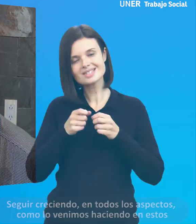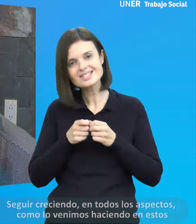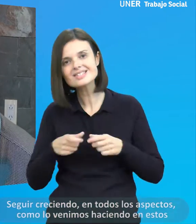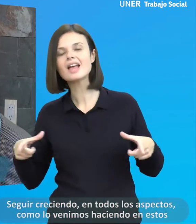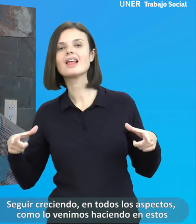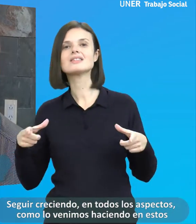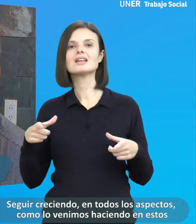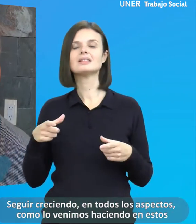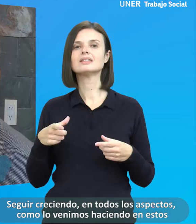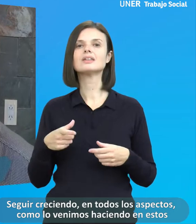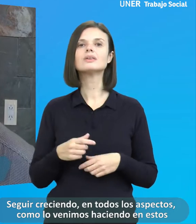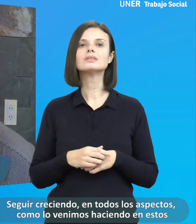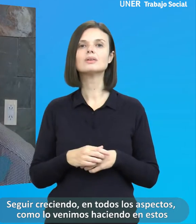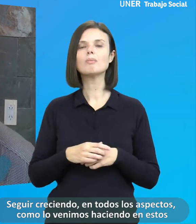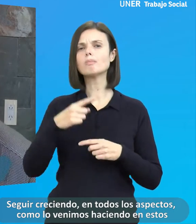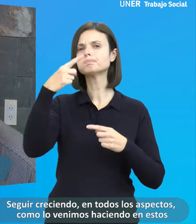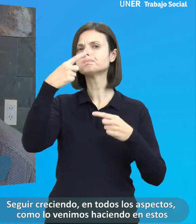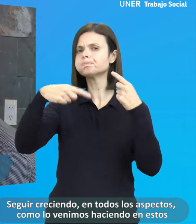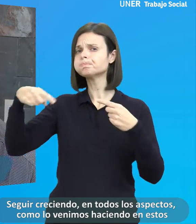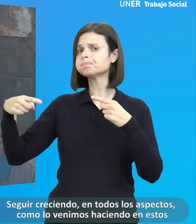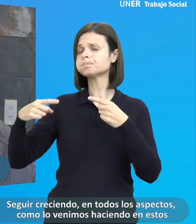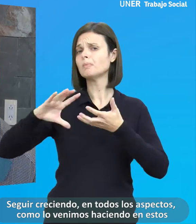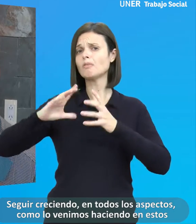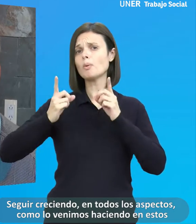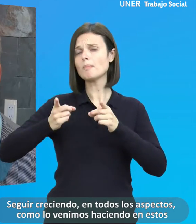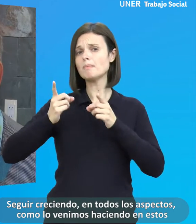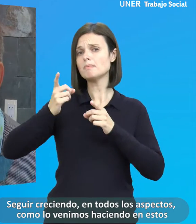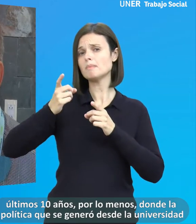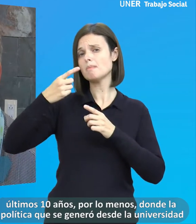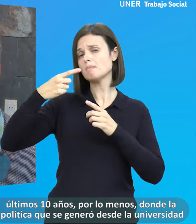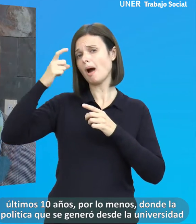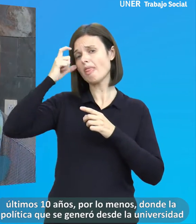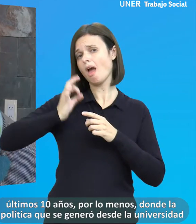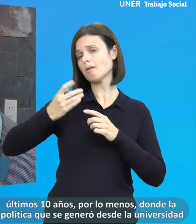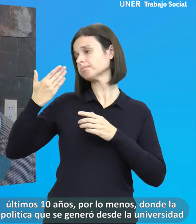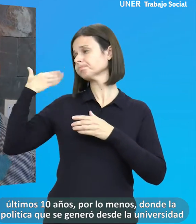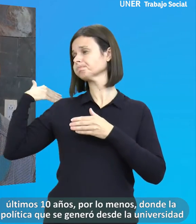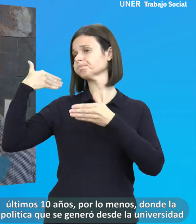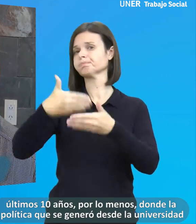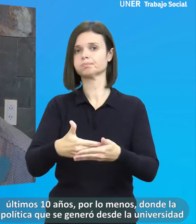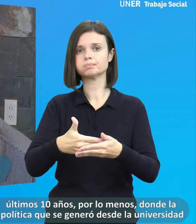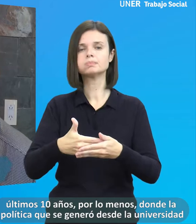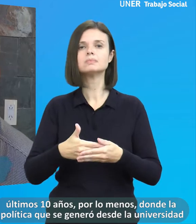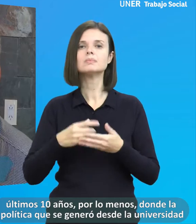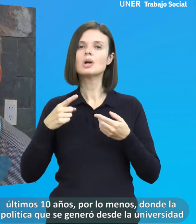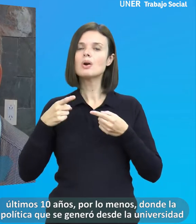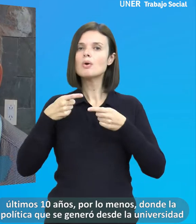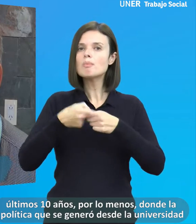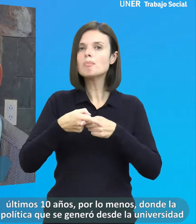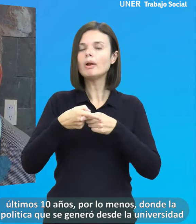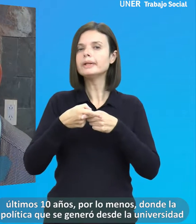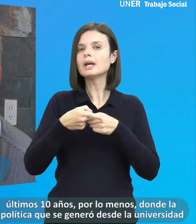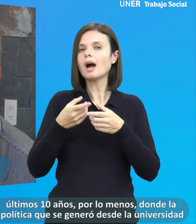Seguir creciendo en todos los aspectos, como lo vinimos haciendo estos últimos 10 años por lo menos, donde la